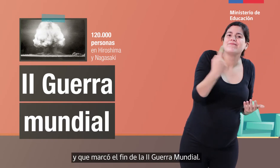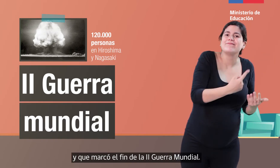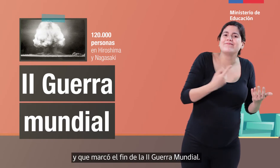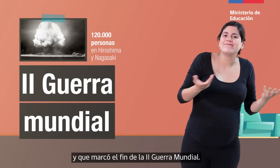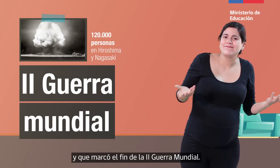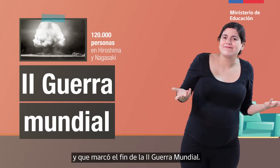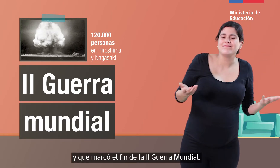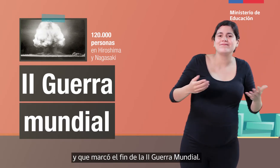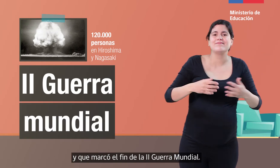Mundial.